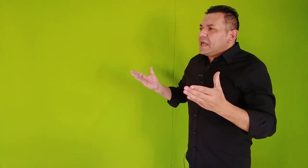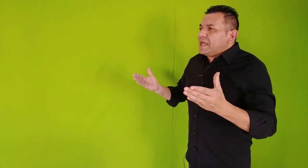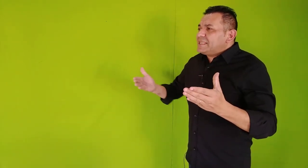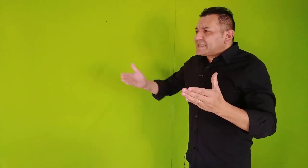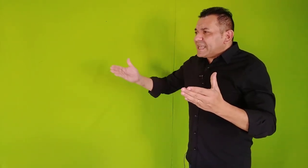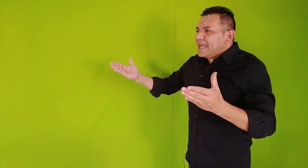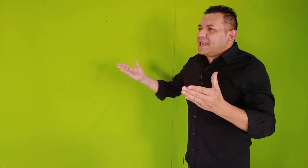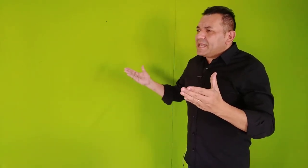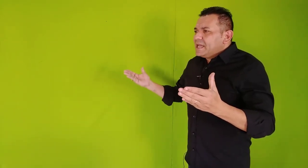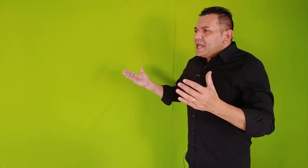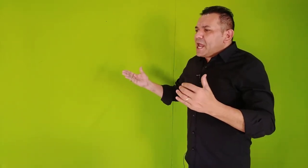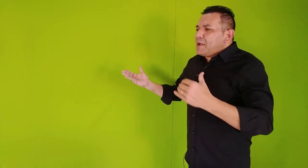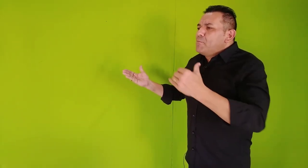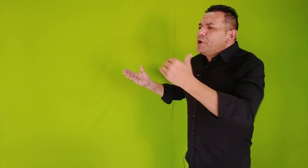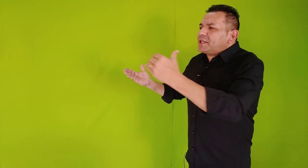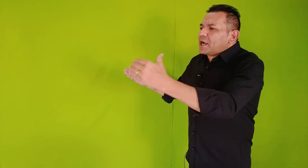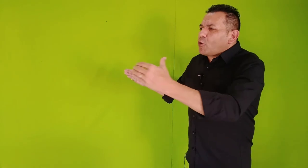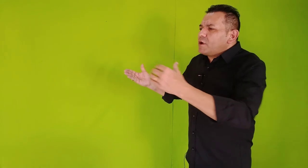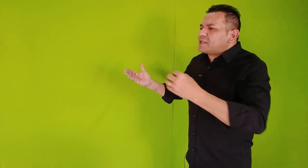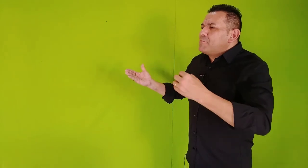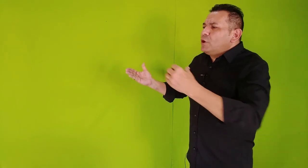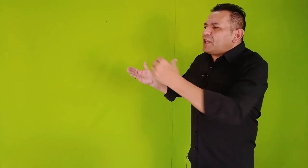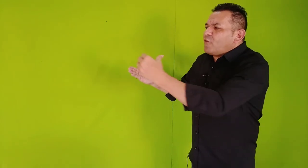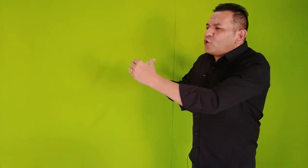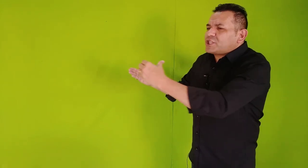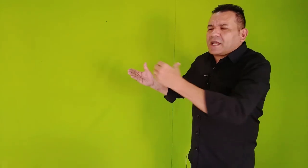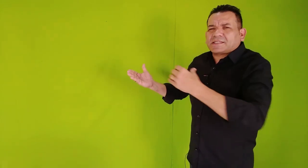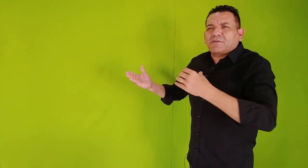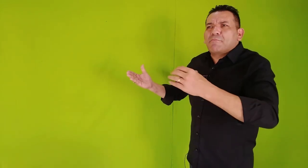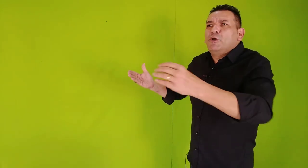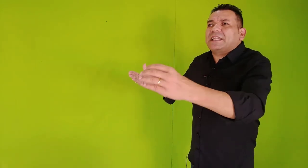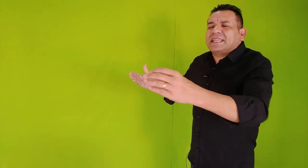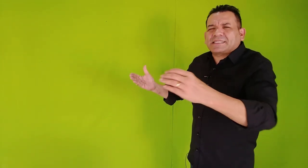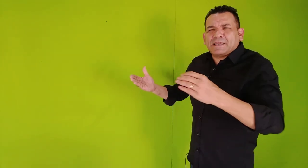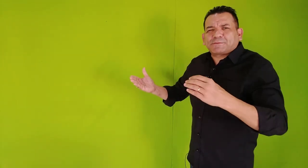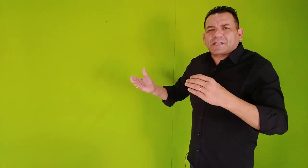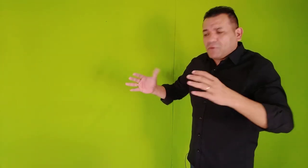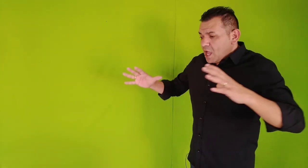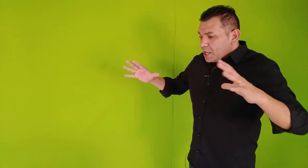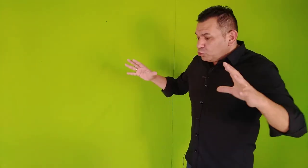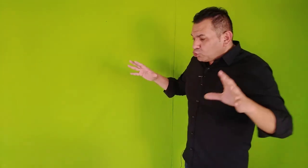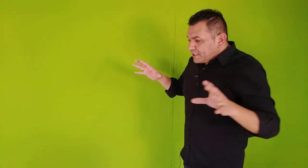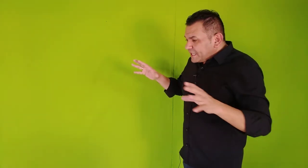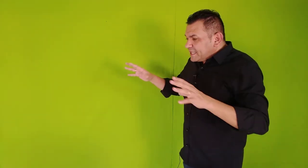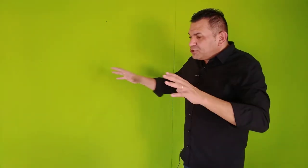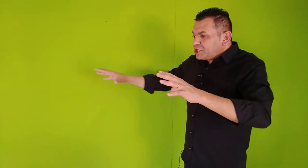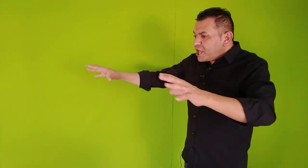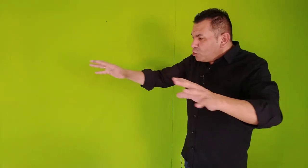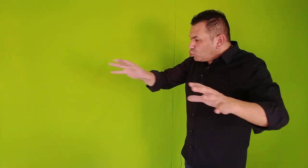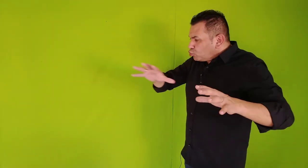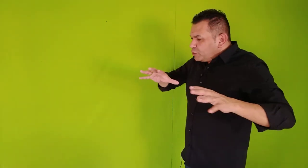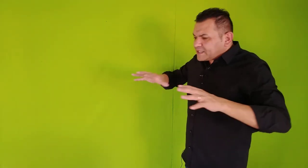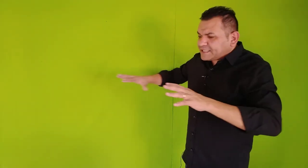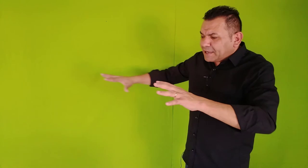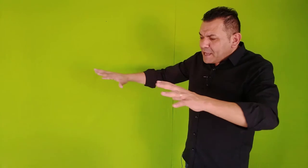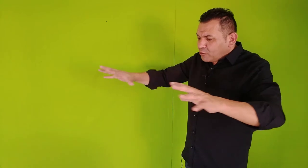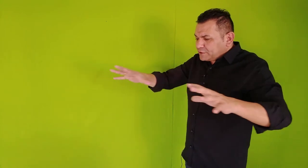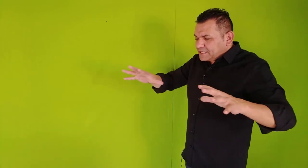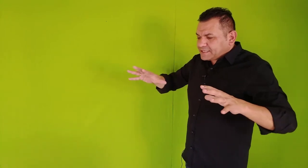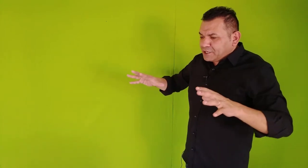em série, é muita coisa, é muita frustração, é muita decepção. Eu não estou entendendo direito tudo isso que está me acontecendo.